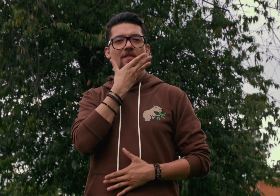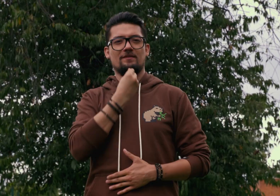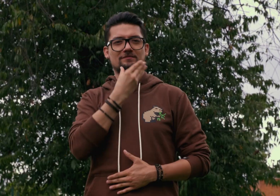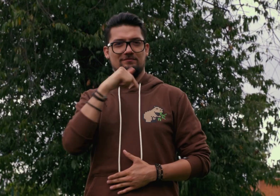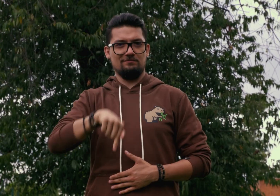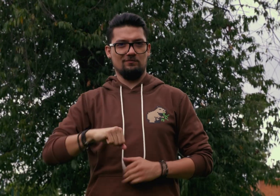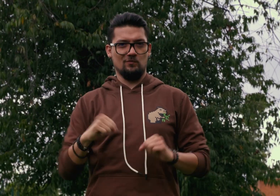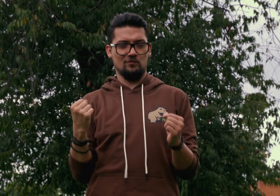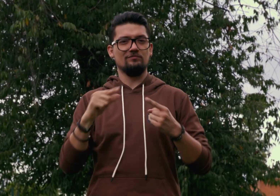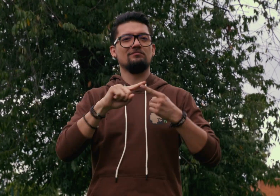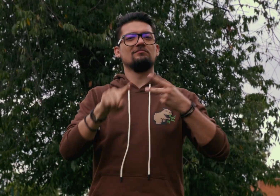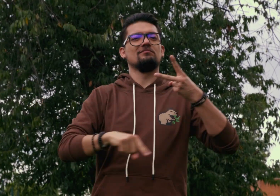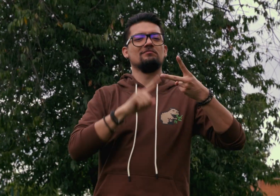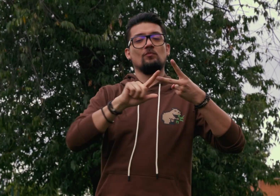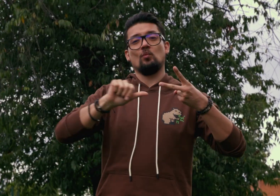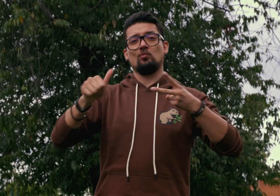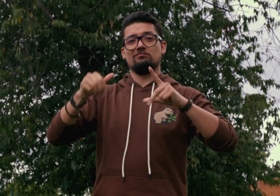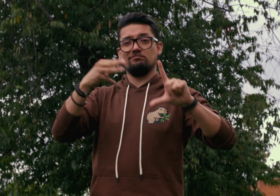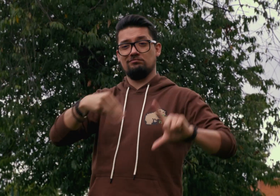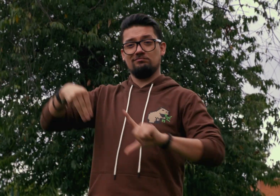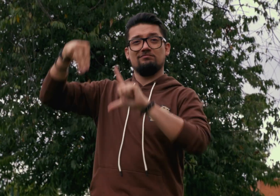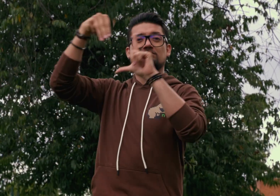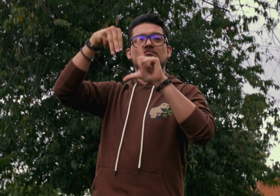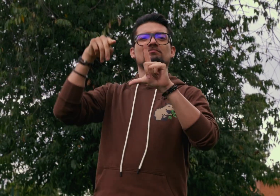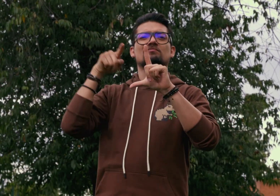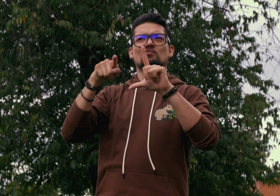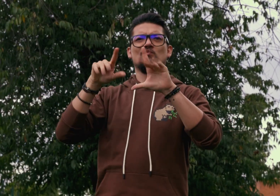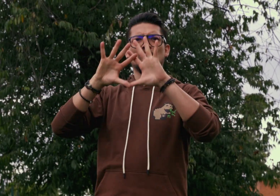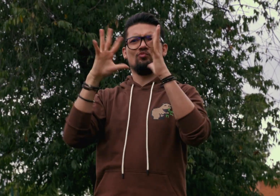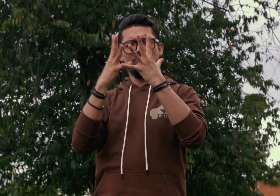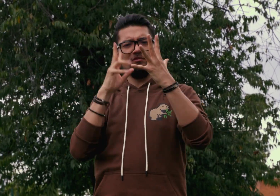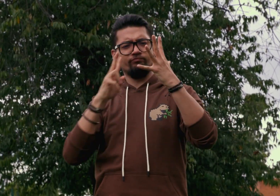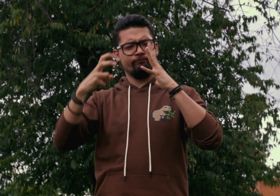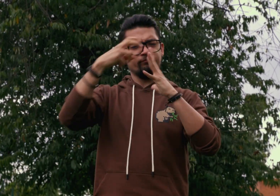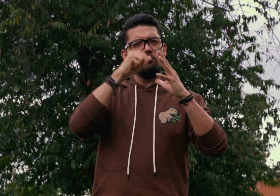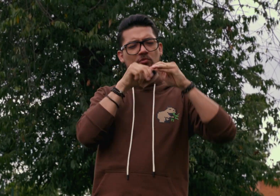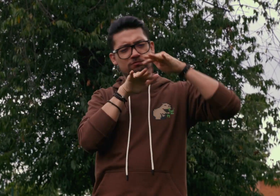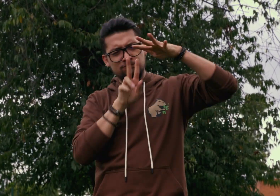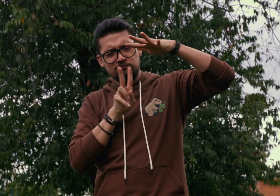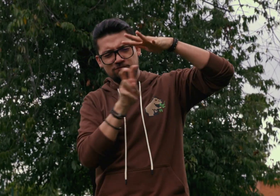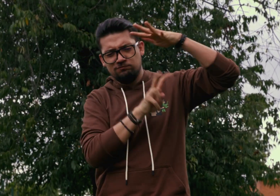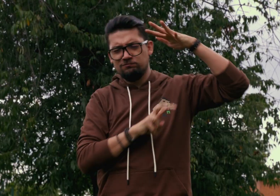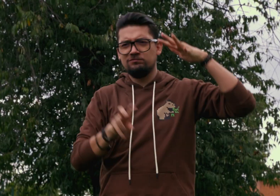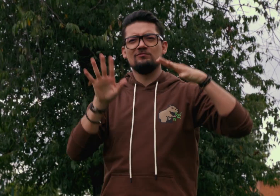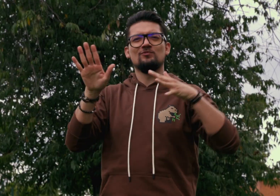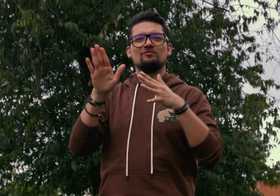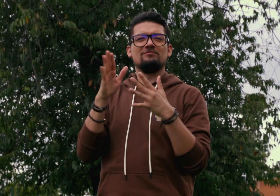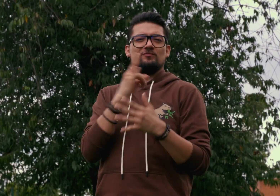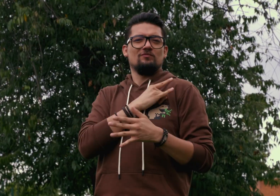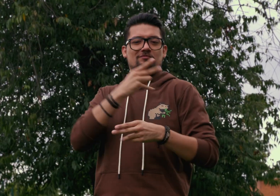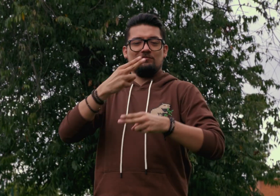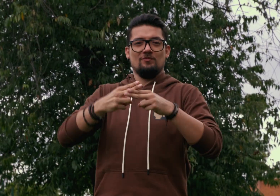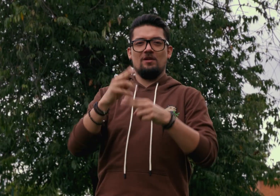Con maestría en hidrogeología de la Universidad de Birmingham, en el Reino Unido.